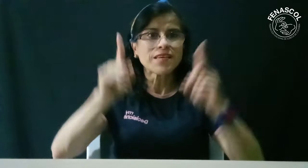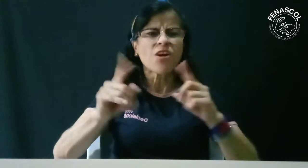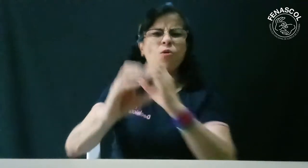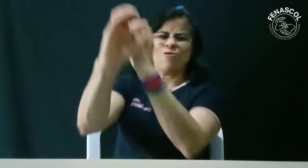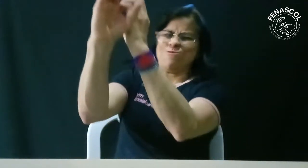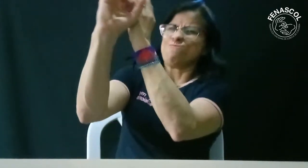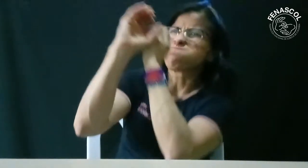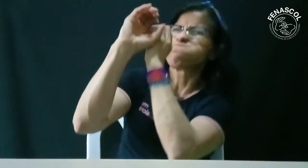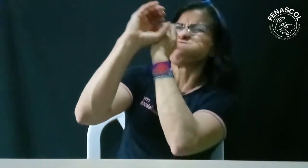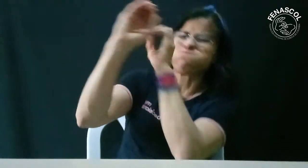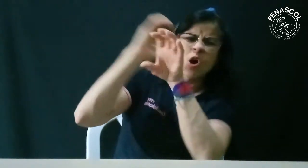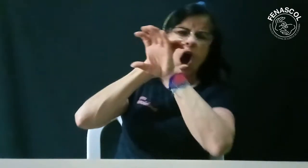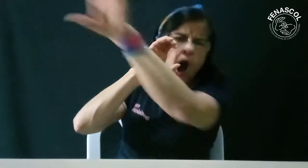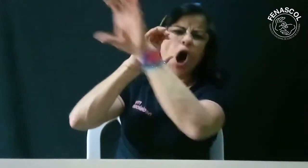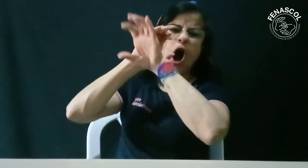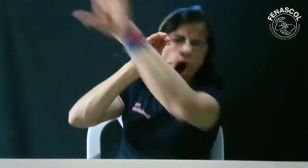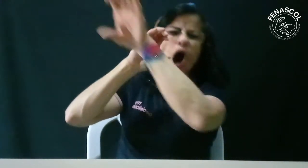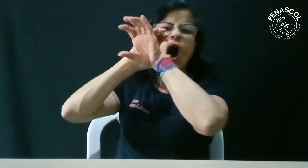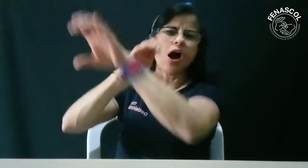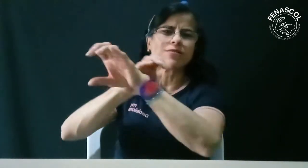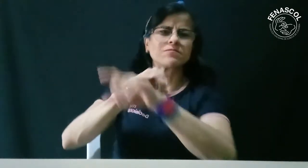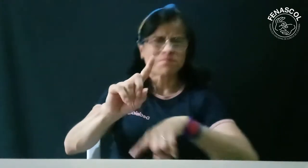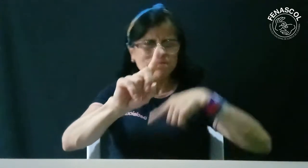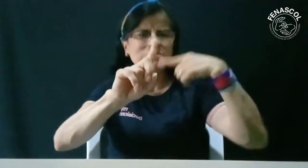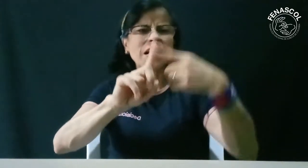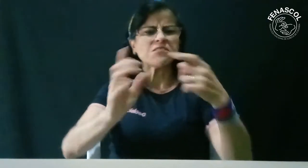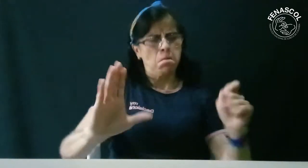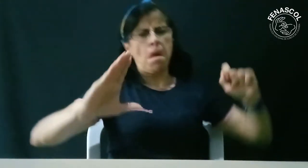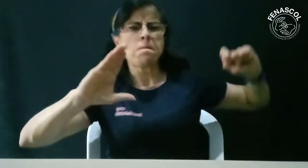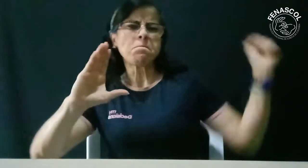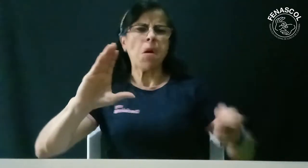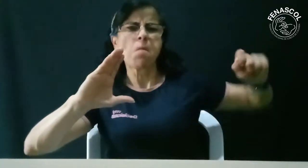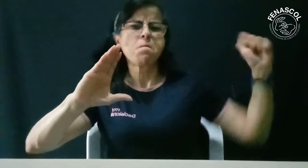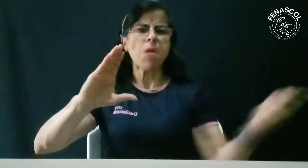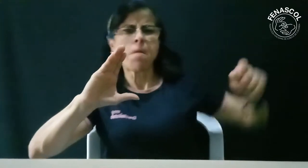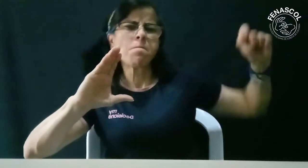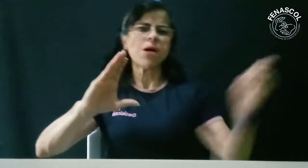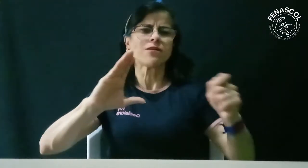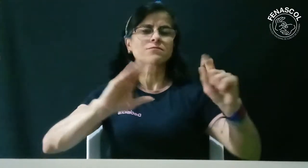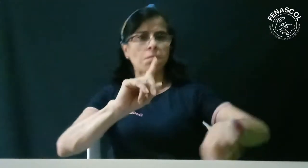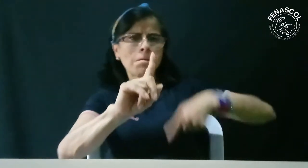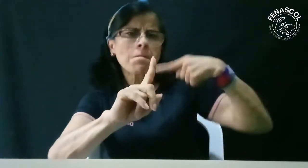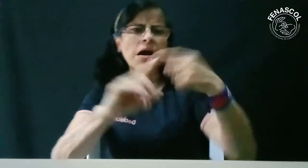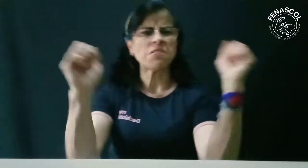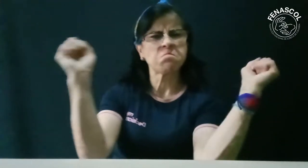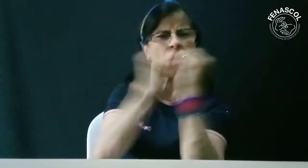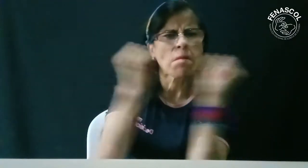tráiganlas para ese día. También cornetas, bubucelas, tambores, platillos,